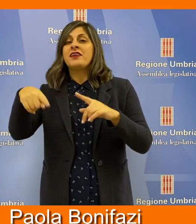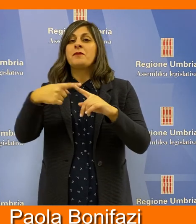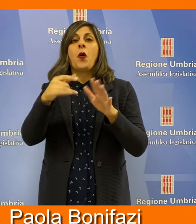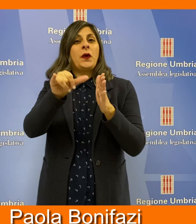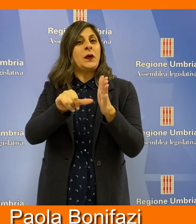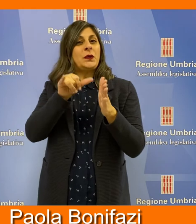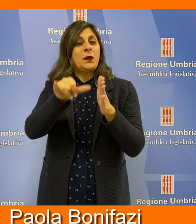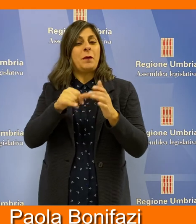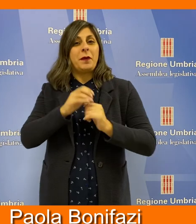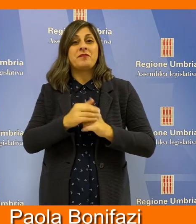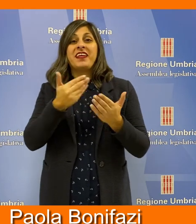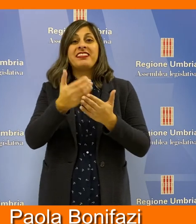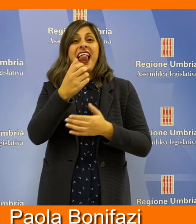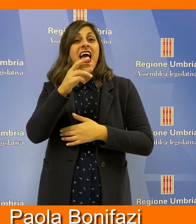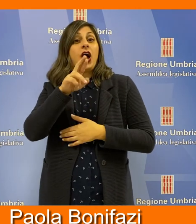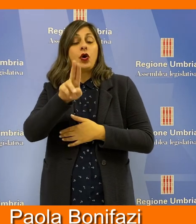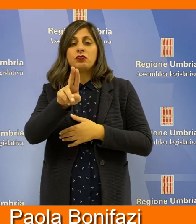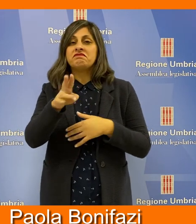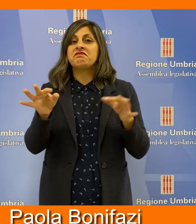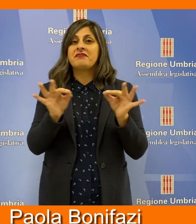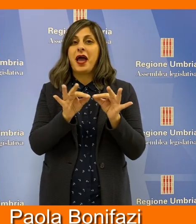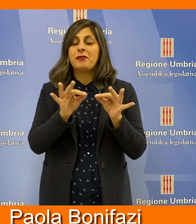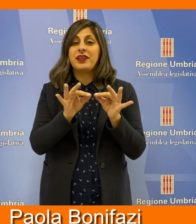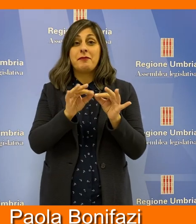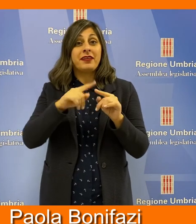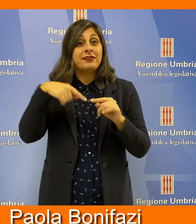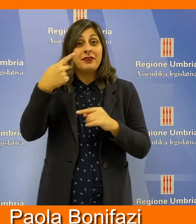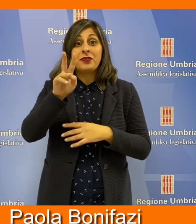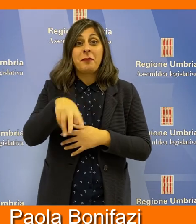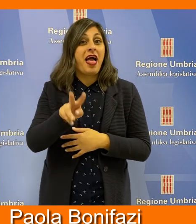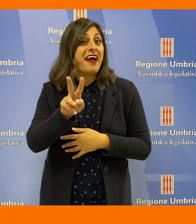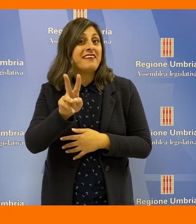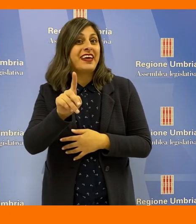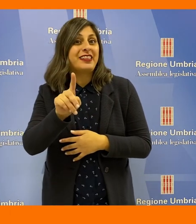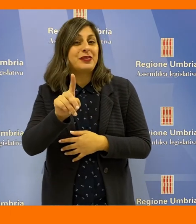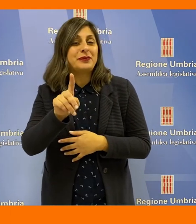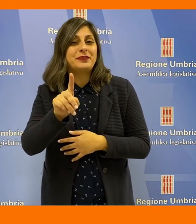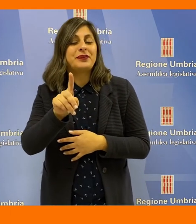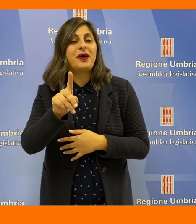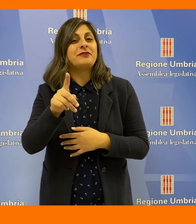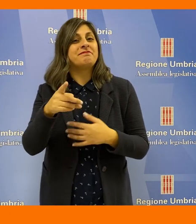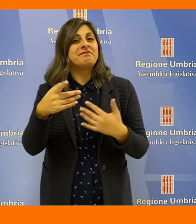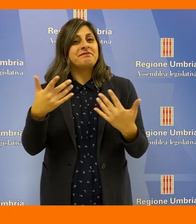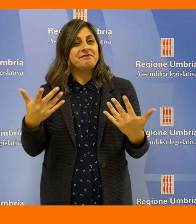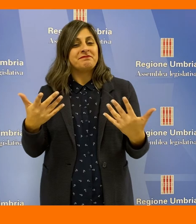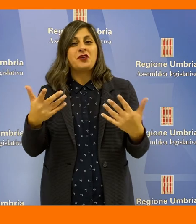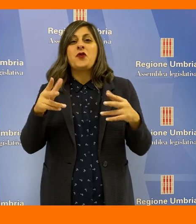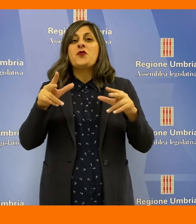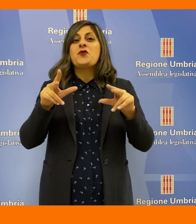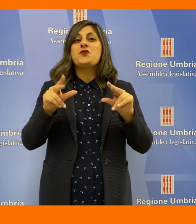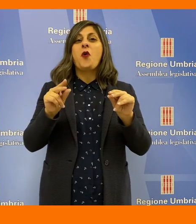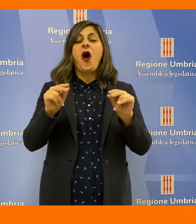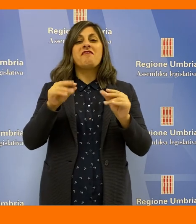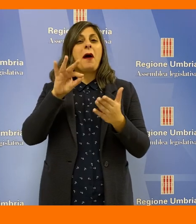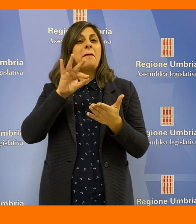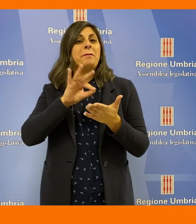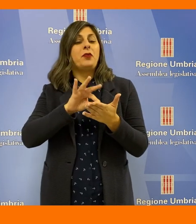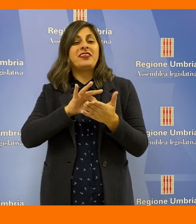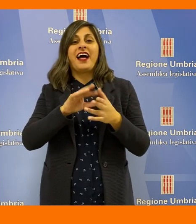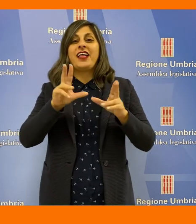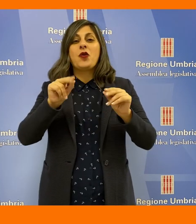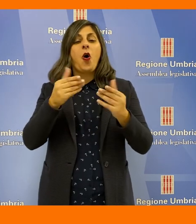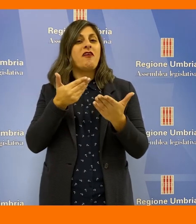.it e su Youtube TeleCRU vi dà appuntamento al 2021 con una nuova